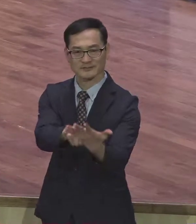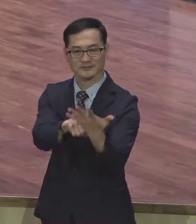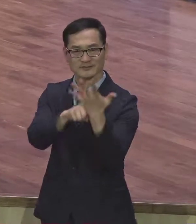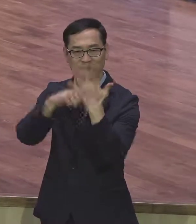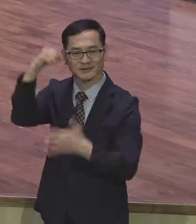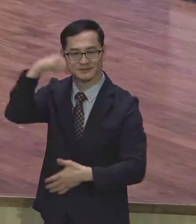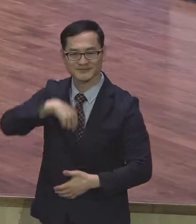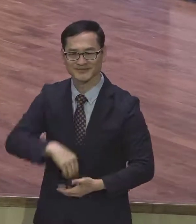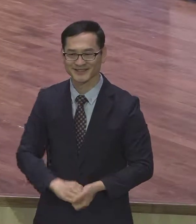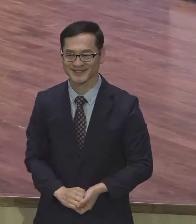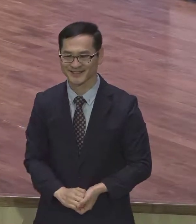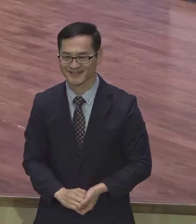그렇게 아름다워.